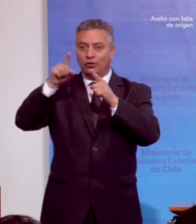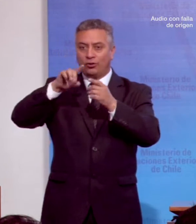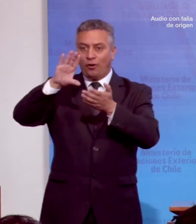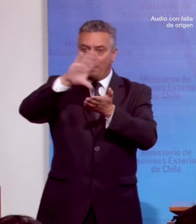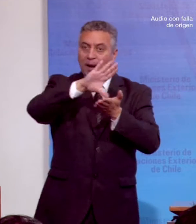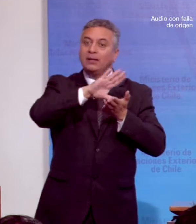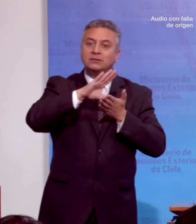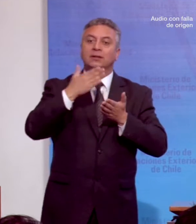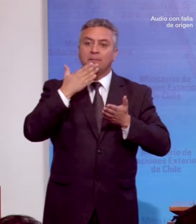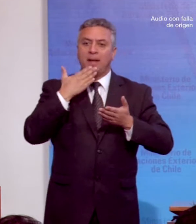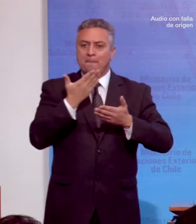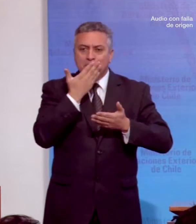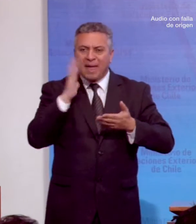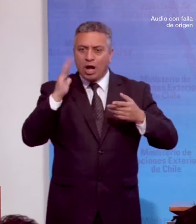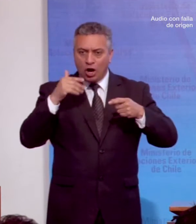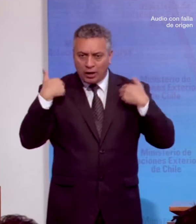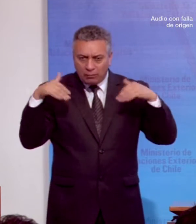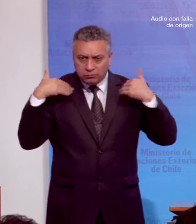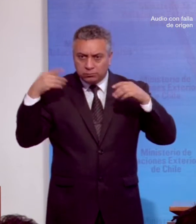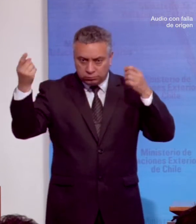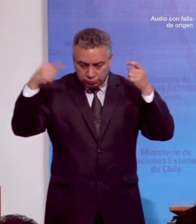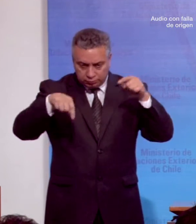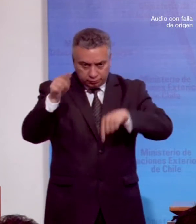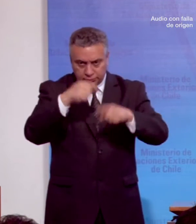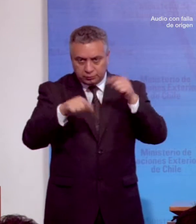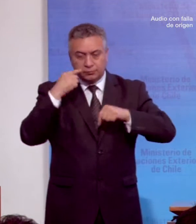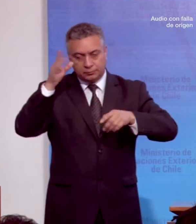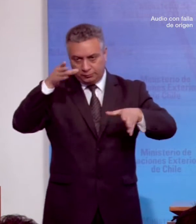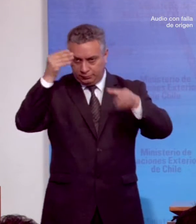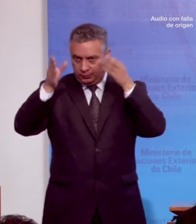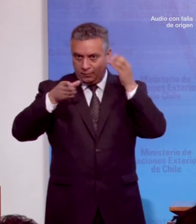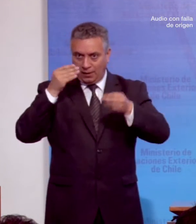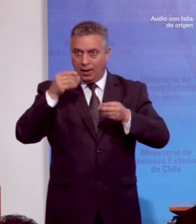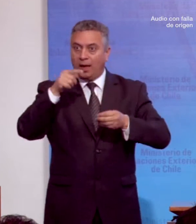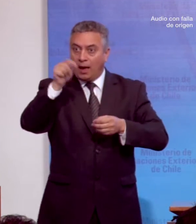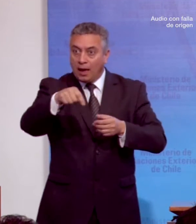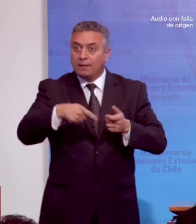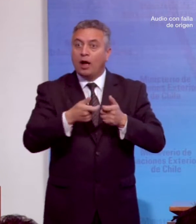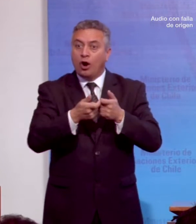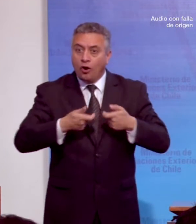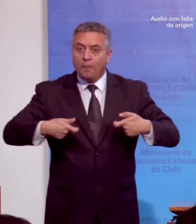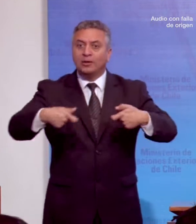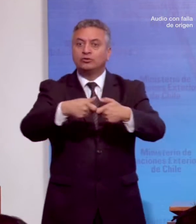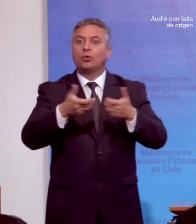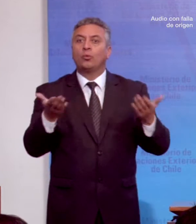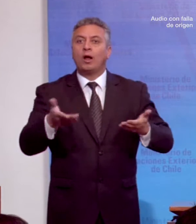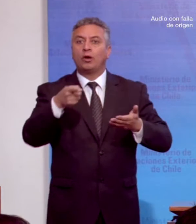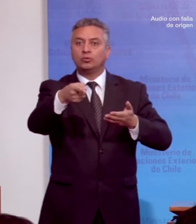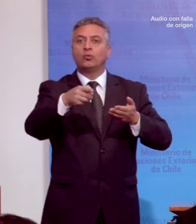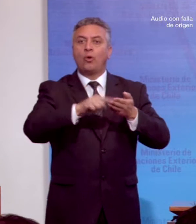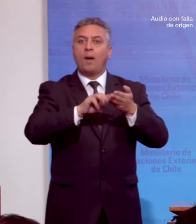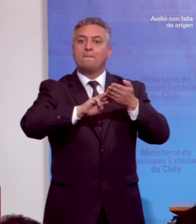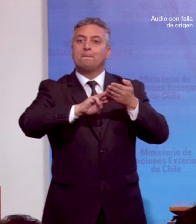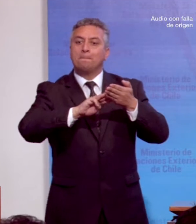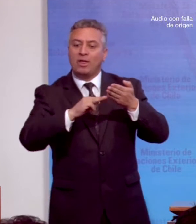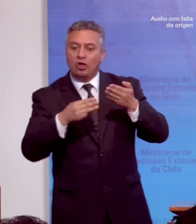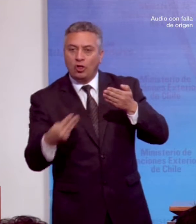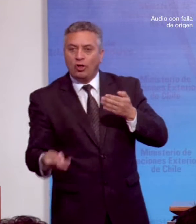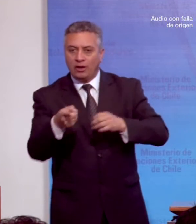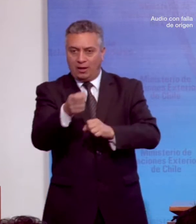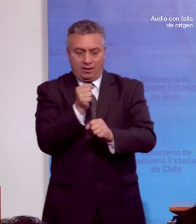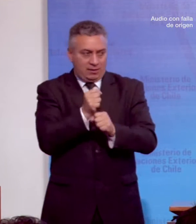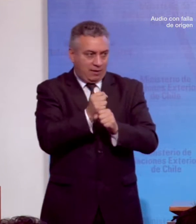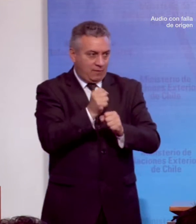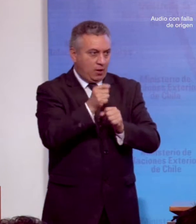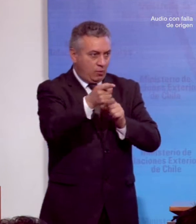Sin duda, uno de los grandes valores de este trabajo, de esta comisión, fue su metodología de trabajo participativa.